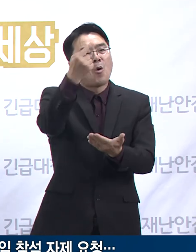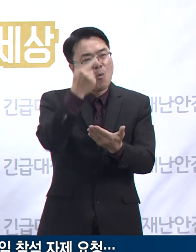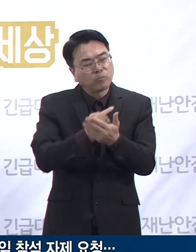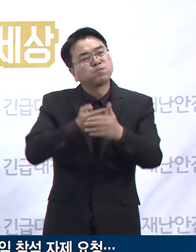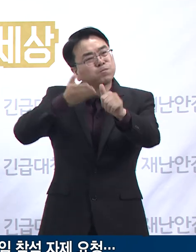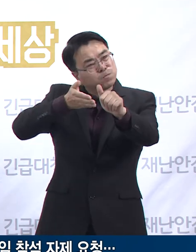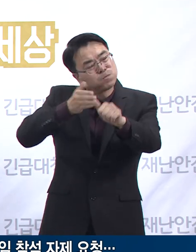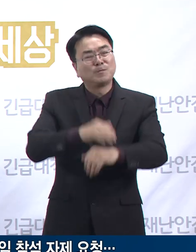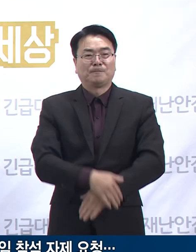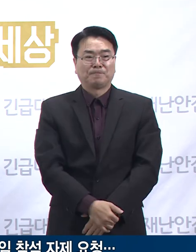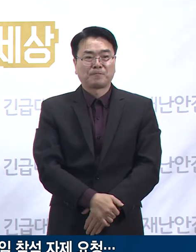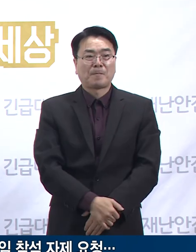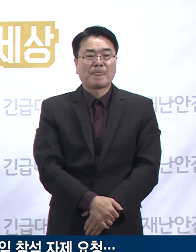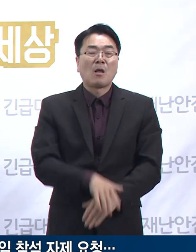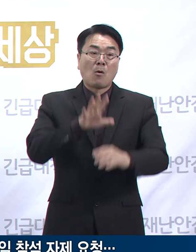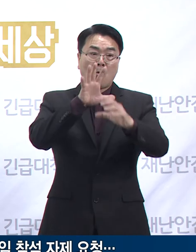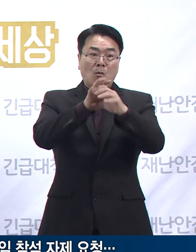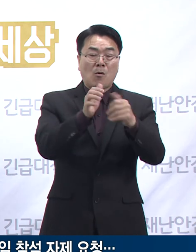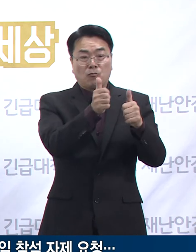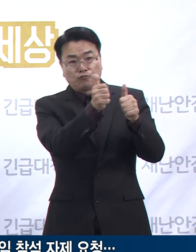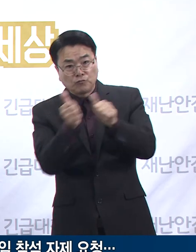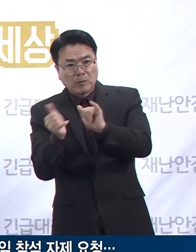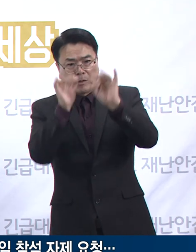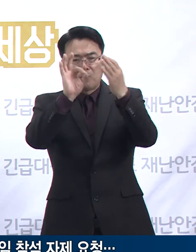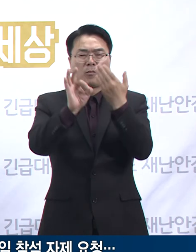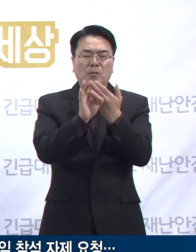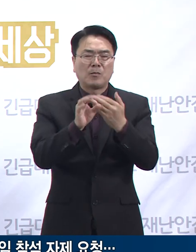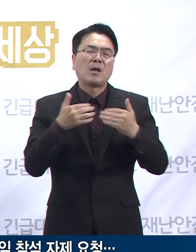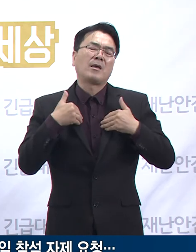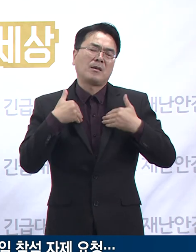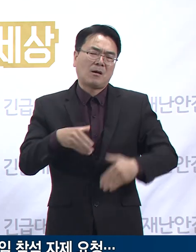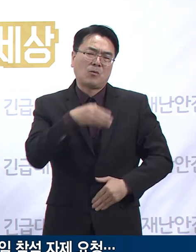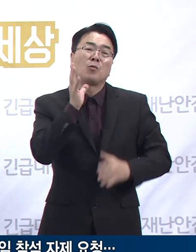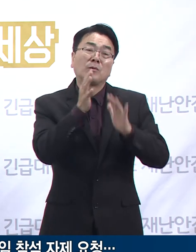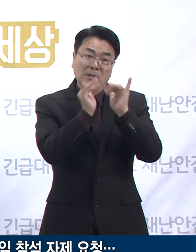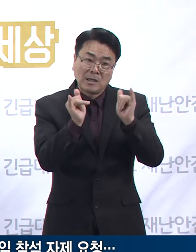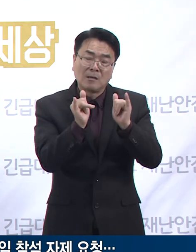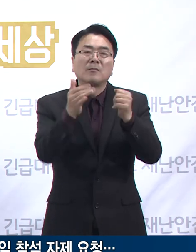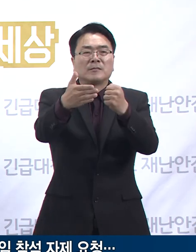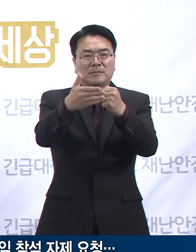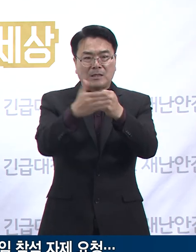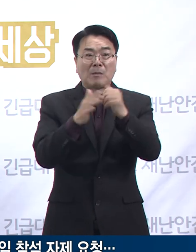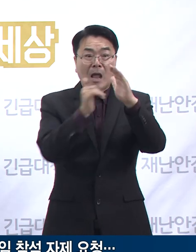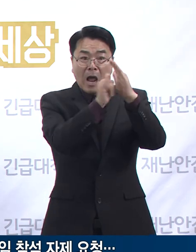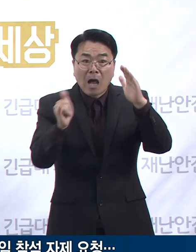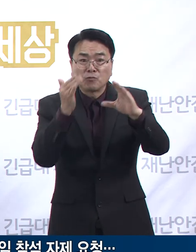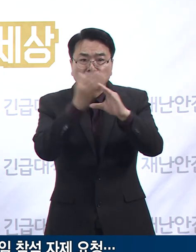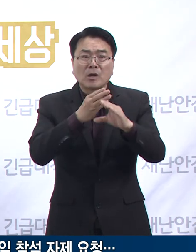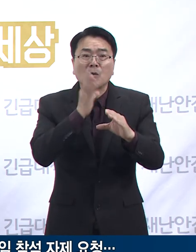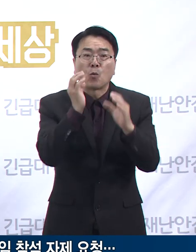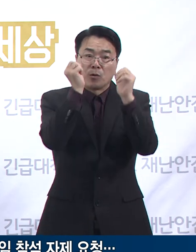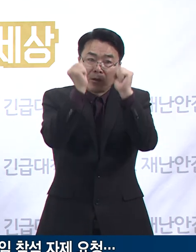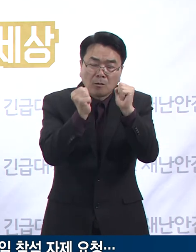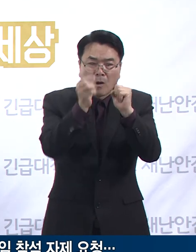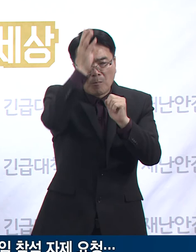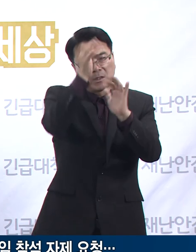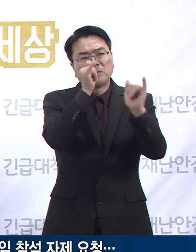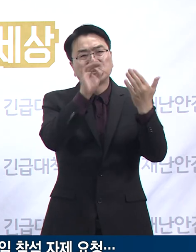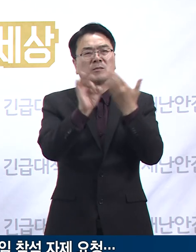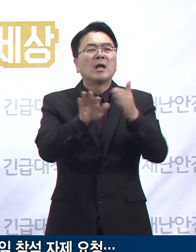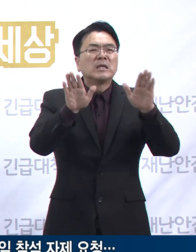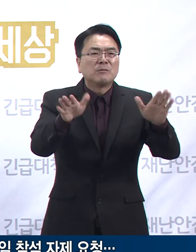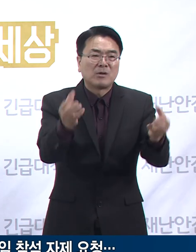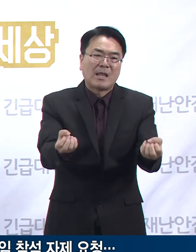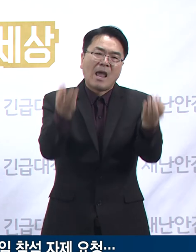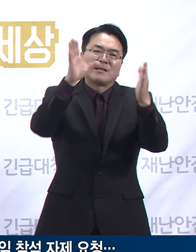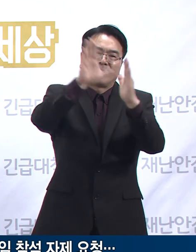특히 코로나19 사망자의 대부분은 기저질환자와 노약자인 만큼 가정 내에 환자나 노인이 있는 경우에는 이번 할로윈데이